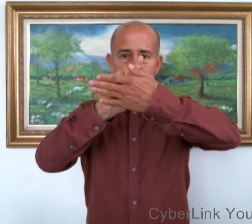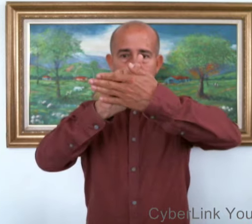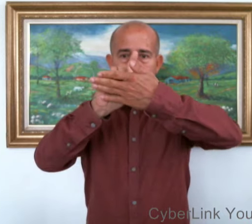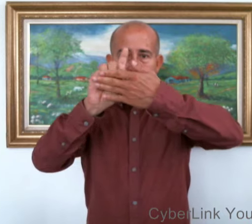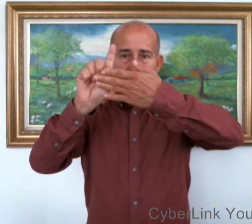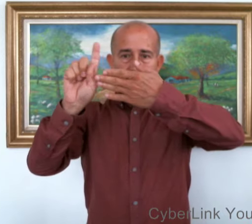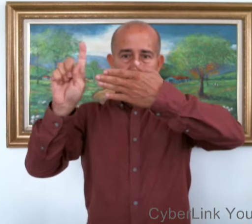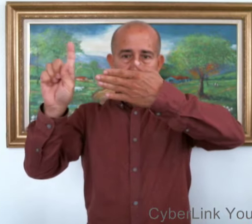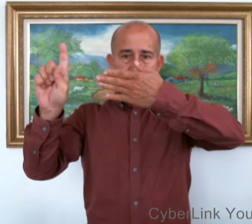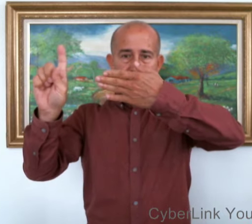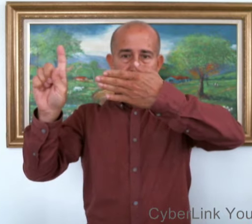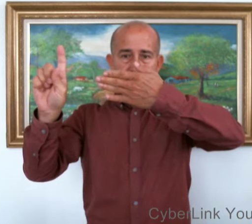Semana. Semana.